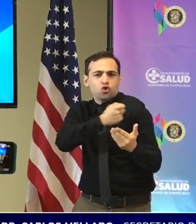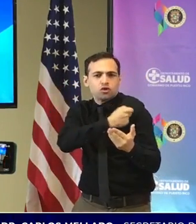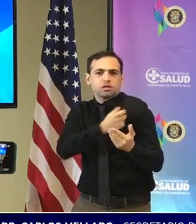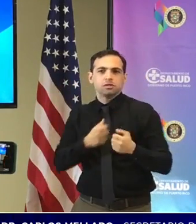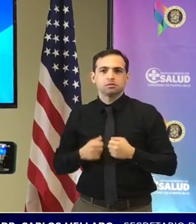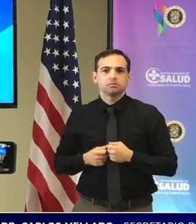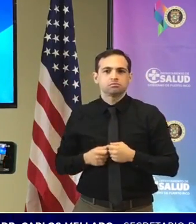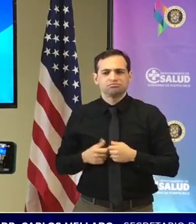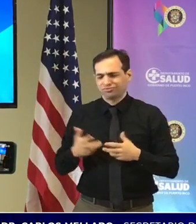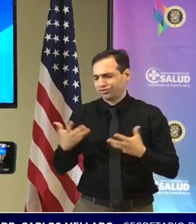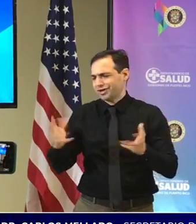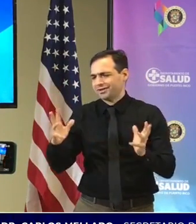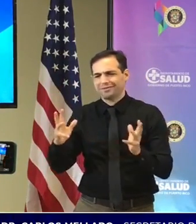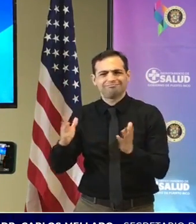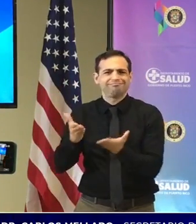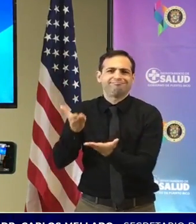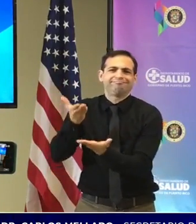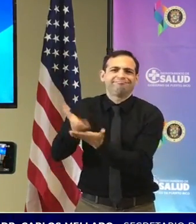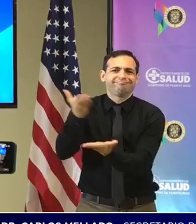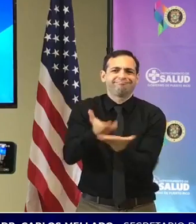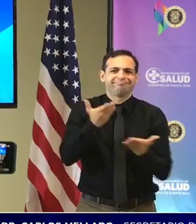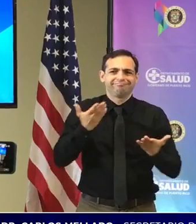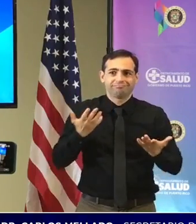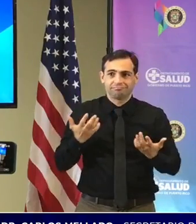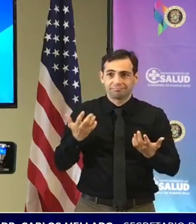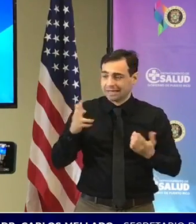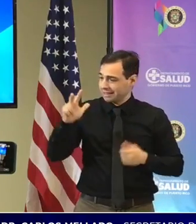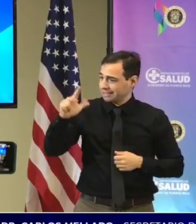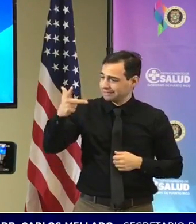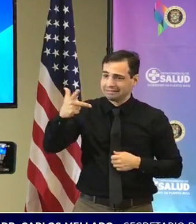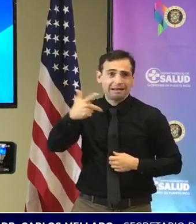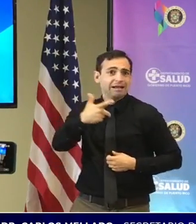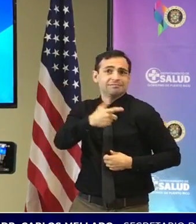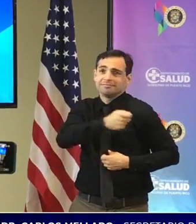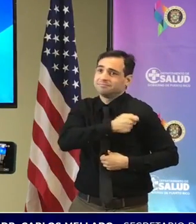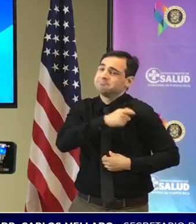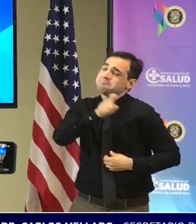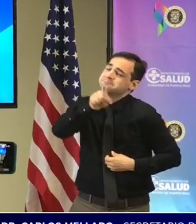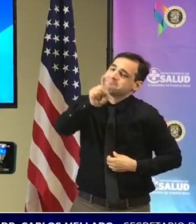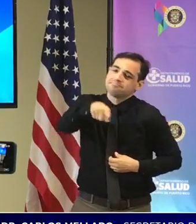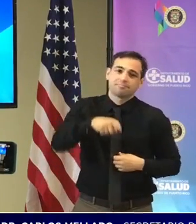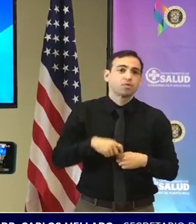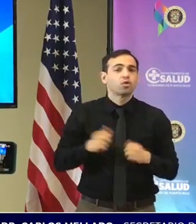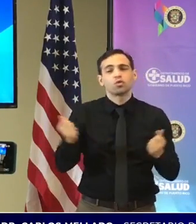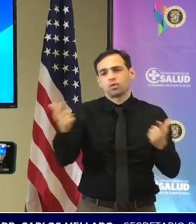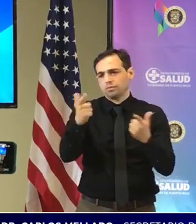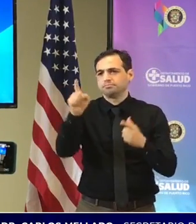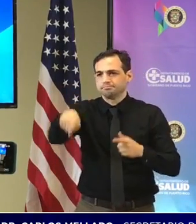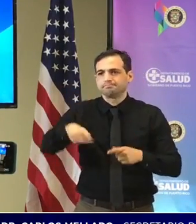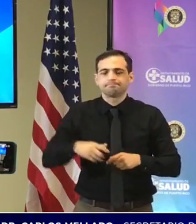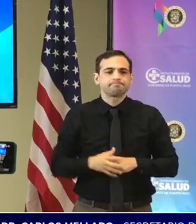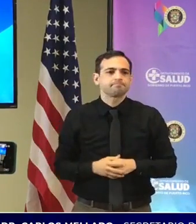está requete probado la tercera dosis es importante y todo el mundo debería tener continuamos con serio